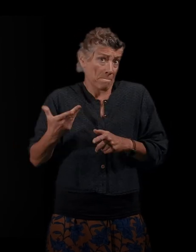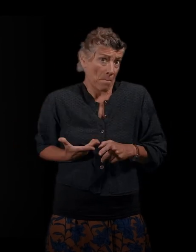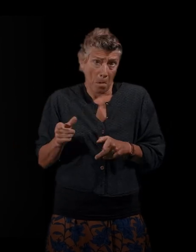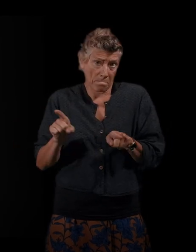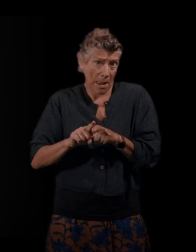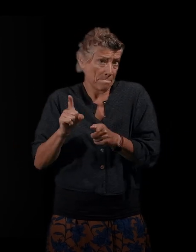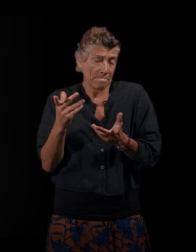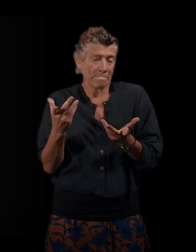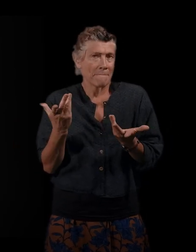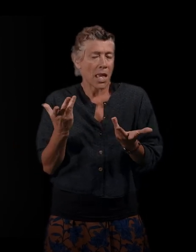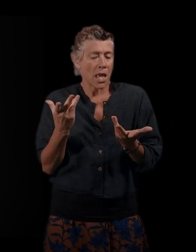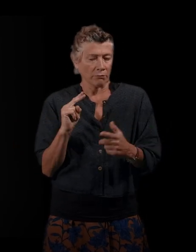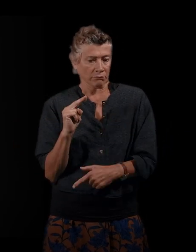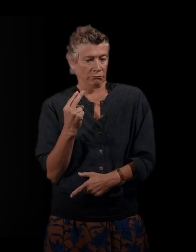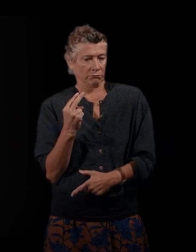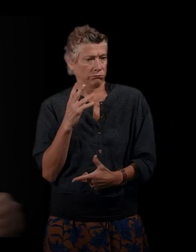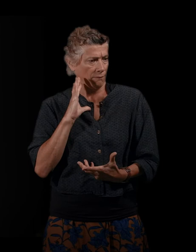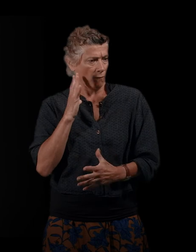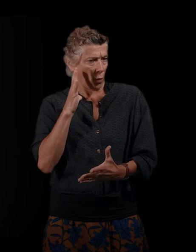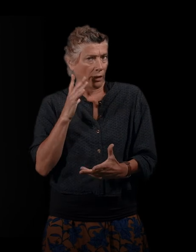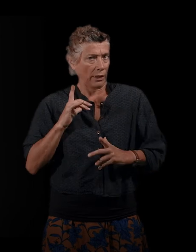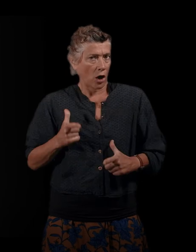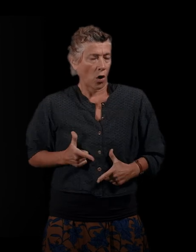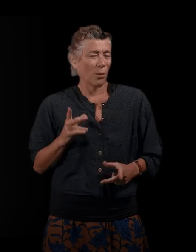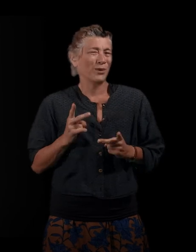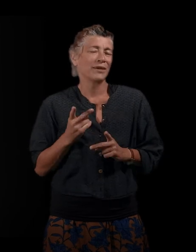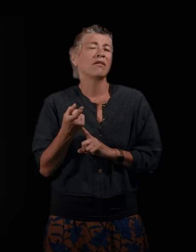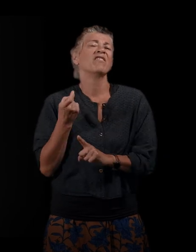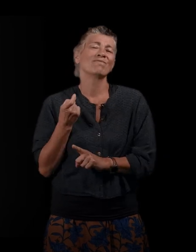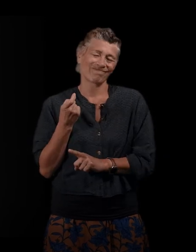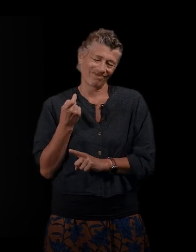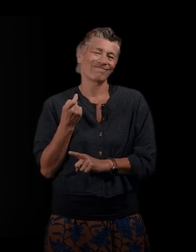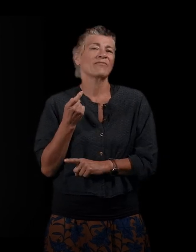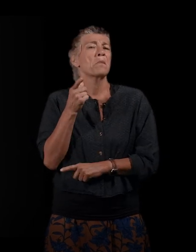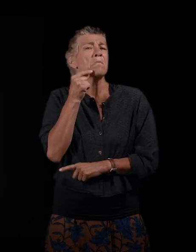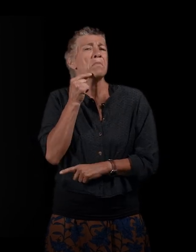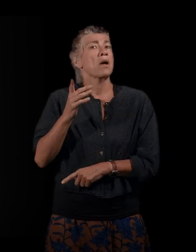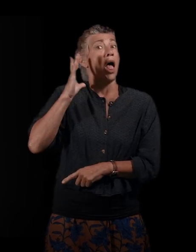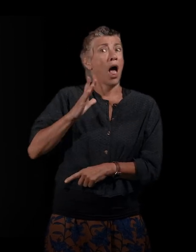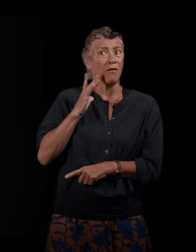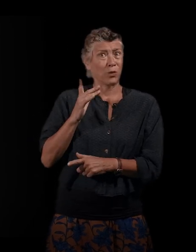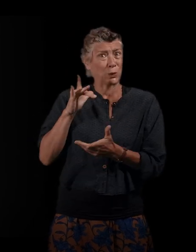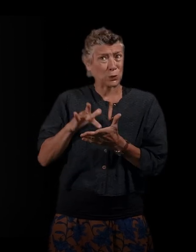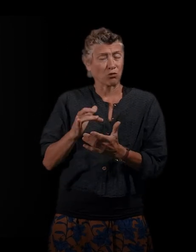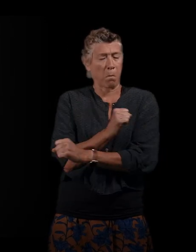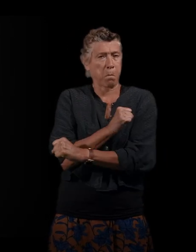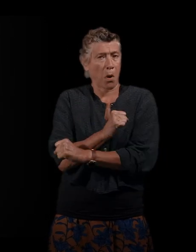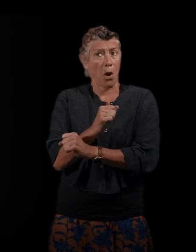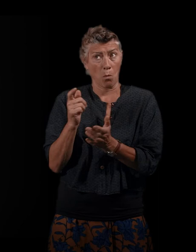folie que j'avais avec l'école était peut-être liée au fait que mon père avait subi un attentat sur le chemin de l'école. Mais j'ai mis du temps à m